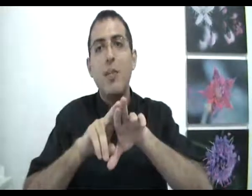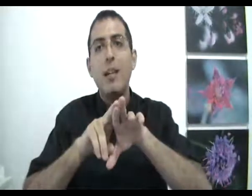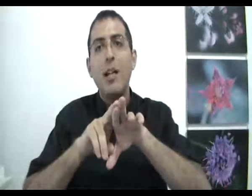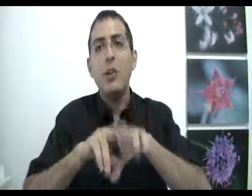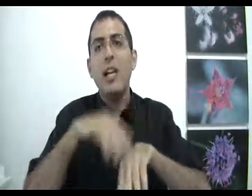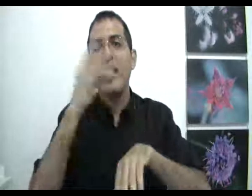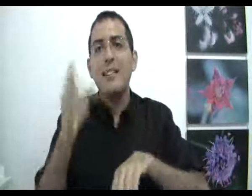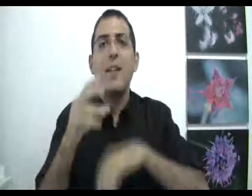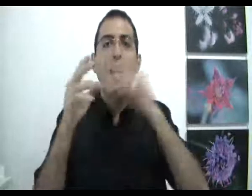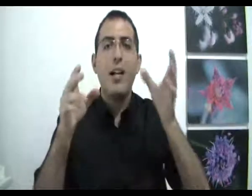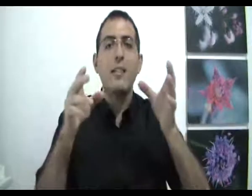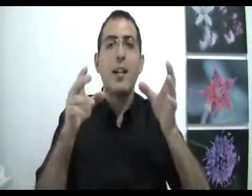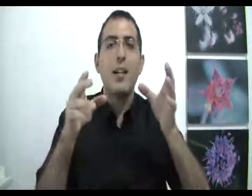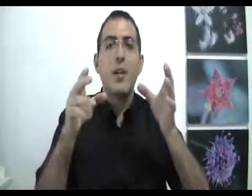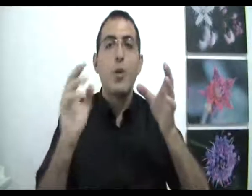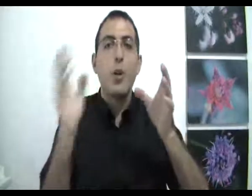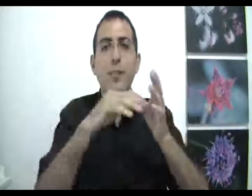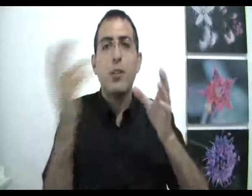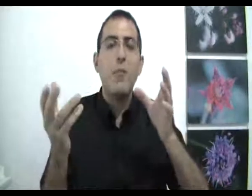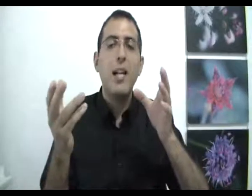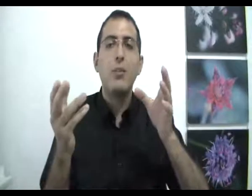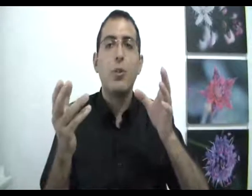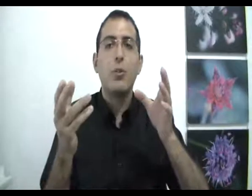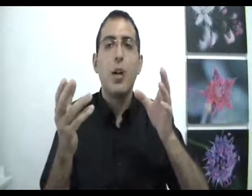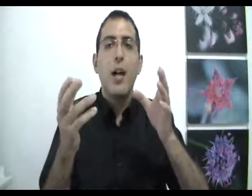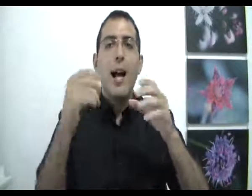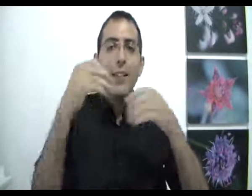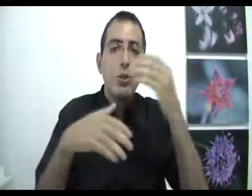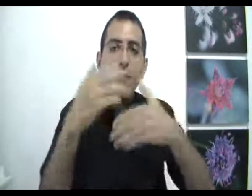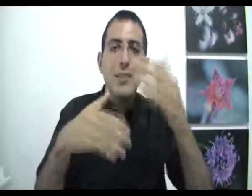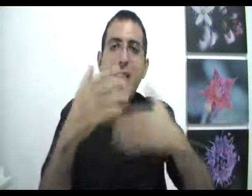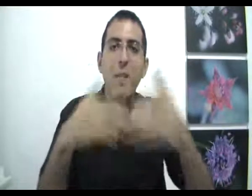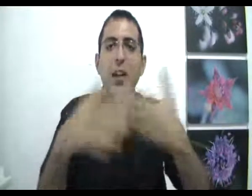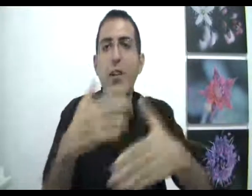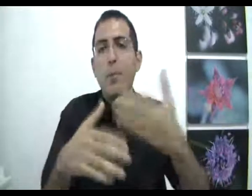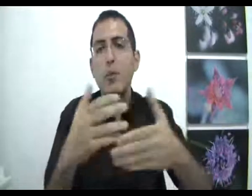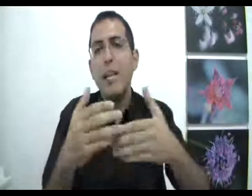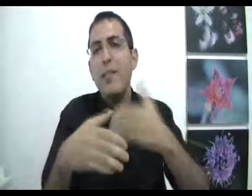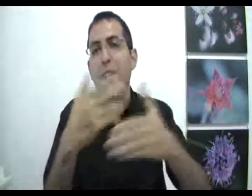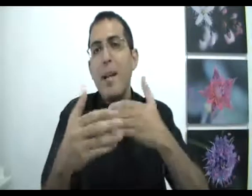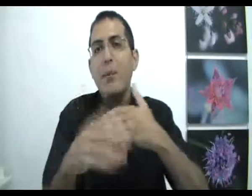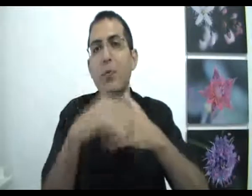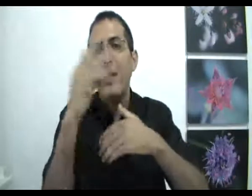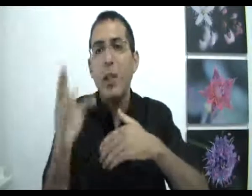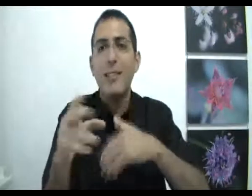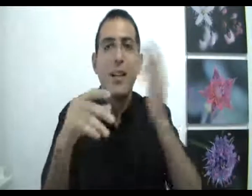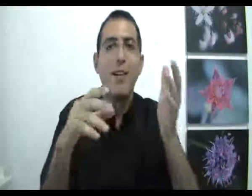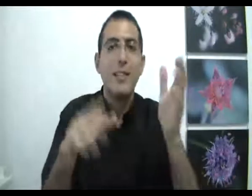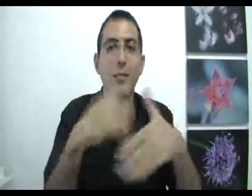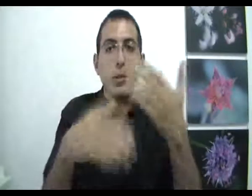בבת אחת. לא שייך להגיד רצה ואחר כך עשה. הוא יכול לעשות גם בלי לרצות. הרצון ועשייה המתהווים בו זמנית וגם אין לנו זמן של רצה ועשה. אז זה בו